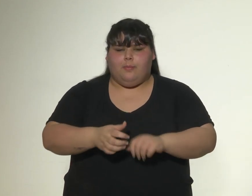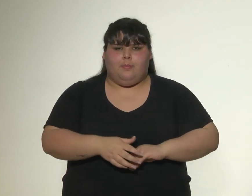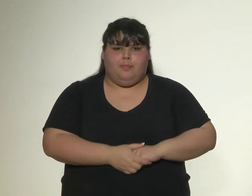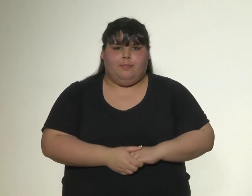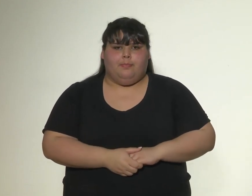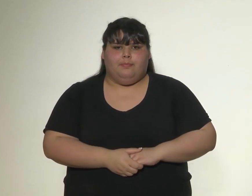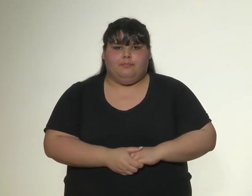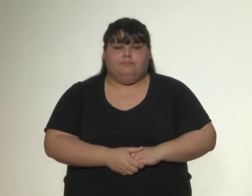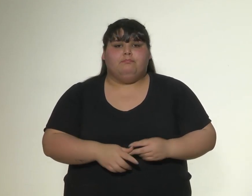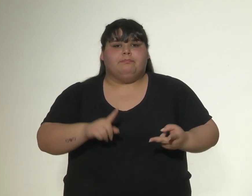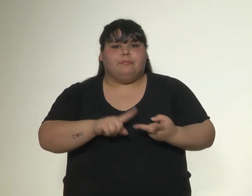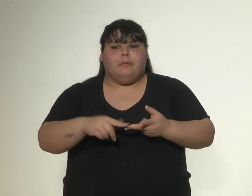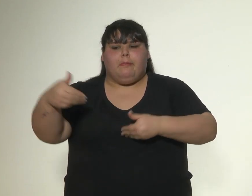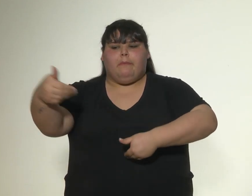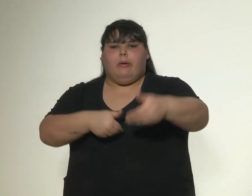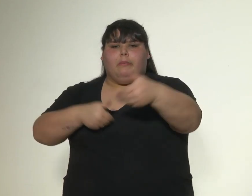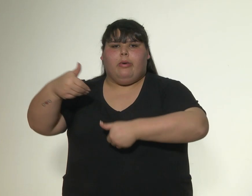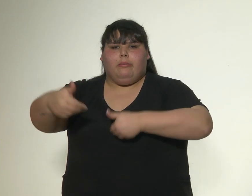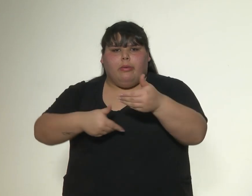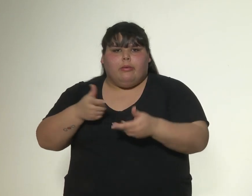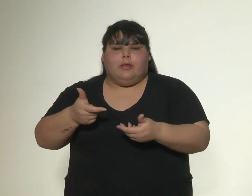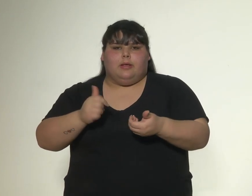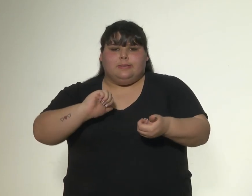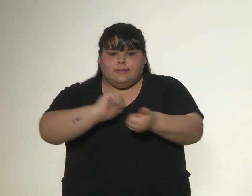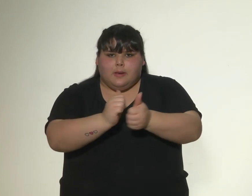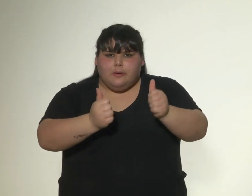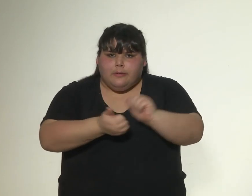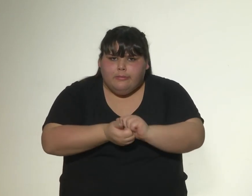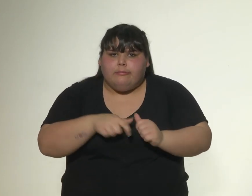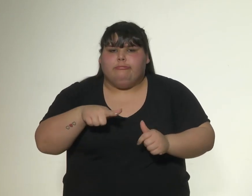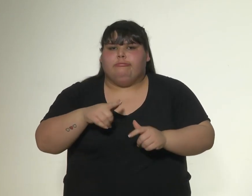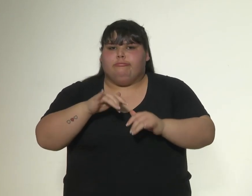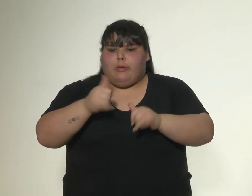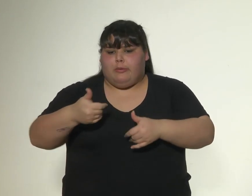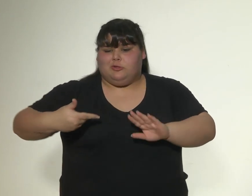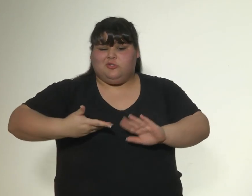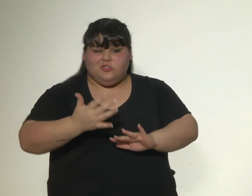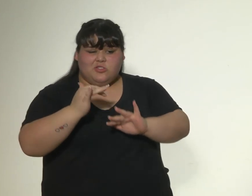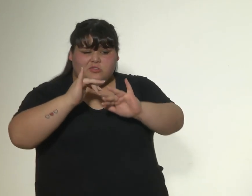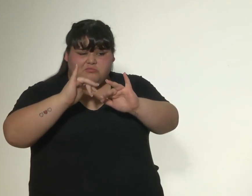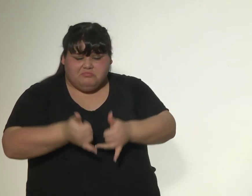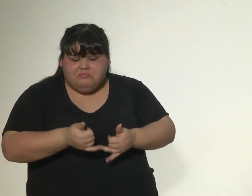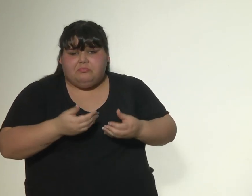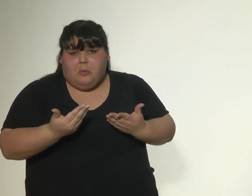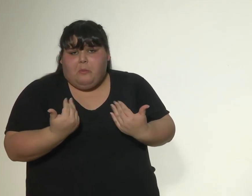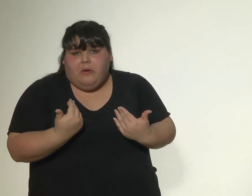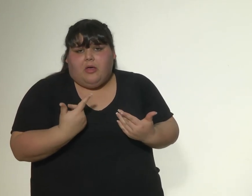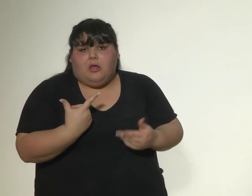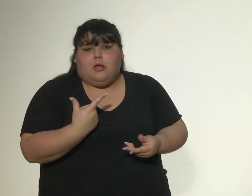La demanda de consumo sexual y la legitimidad social del mismo que favorece que se